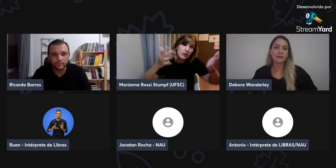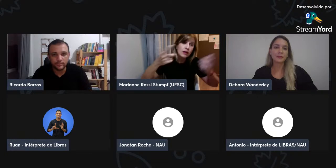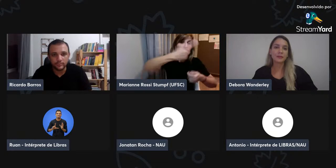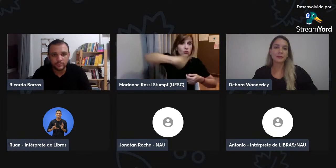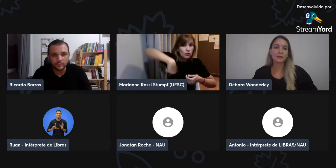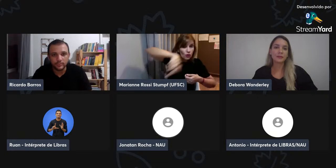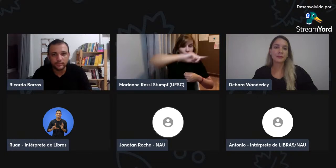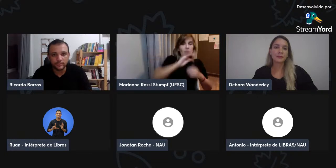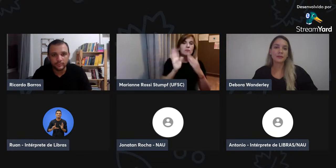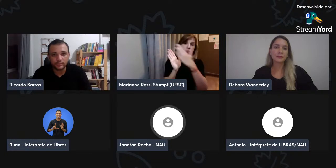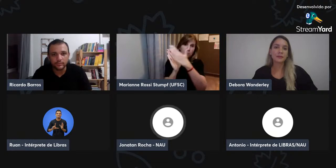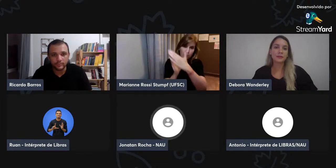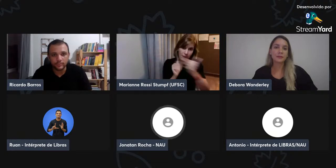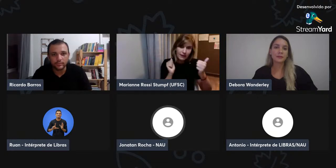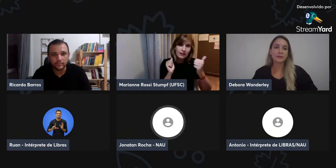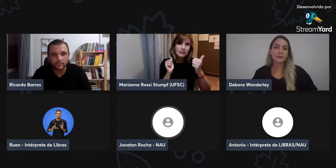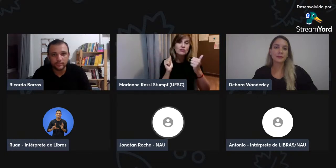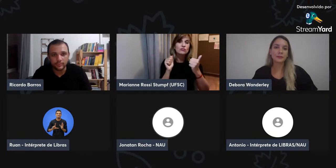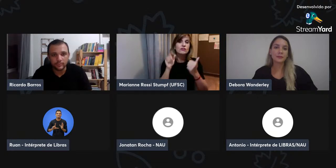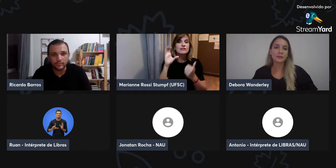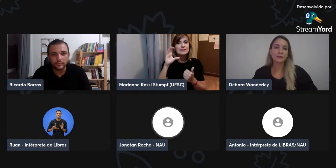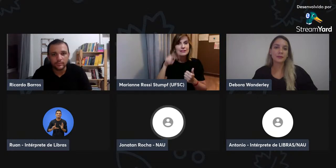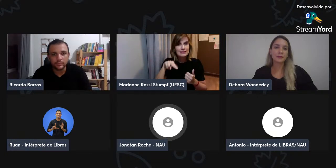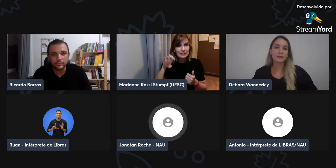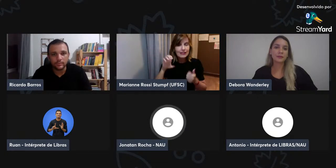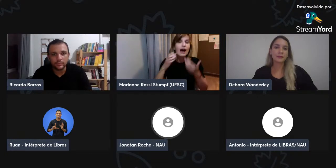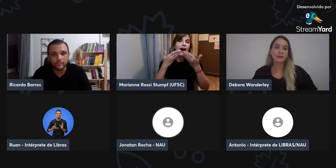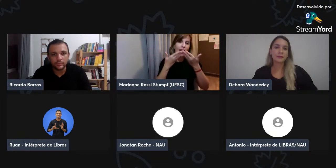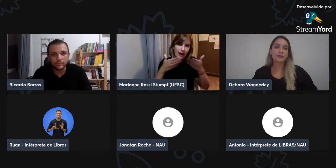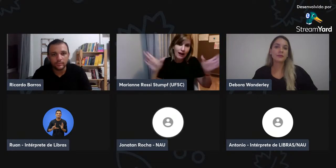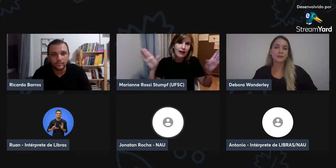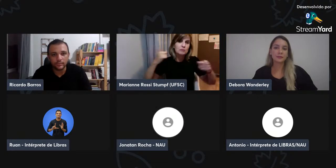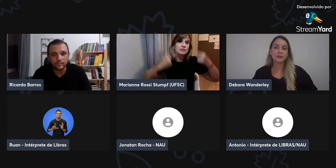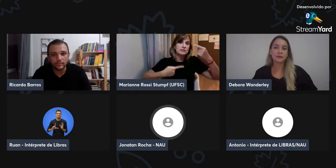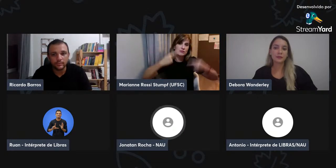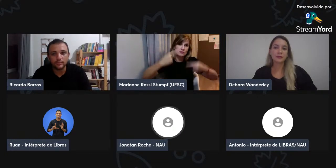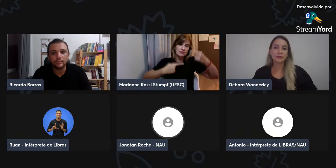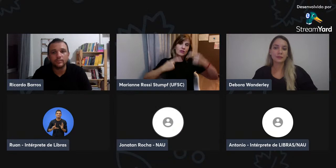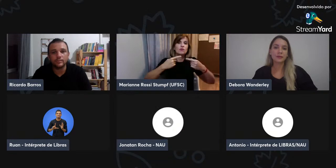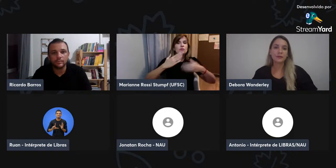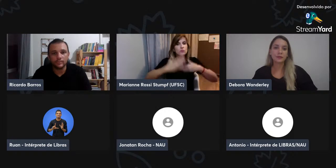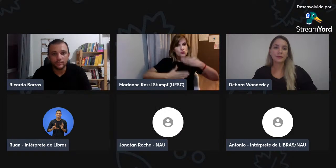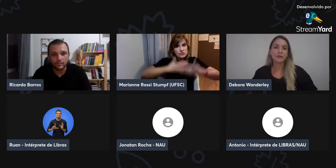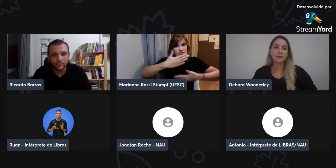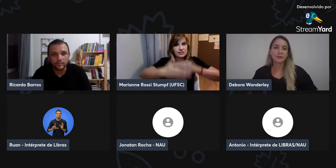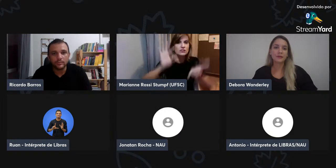então tem que ser divulgado, né, o trabalho solicitado